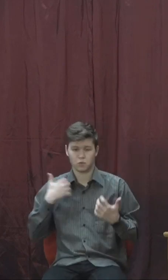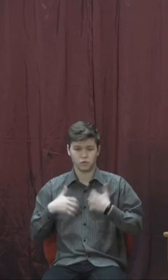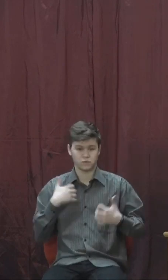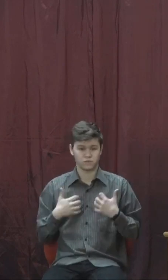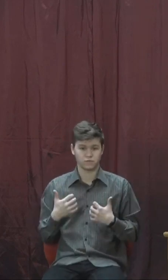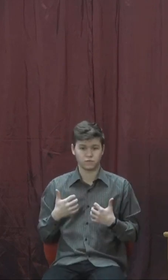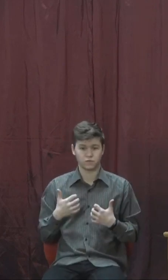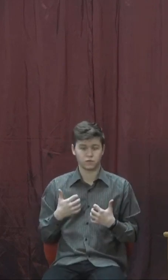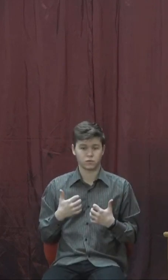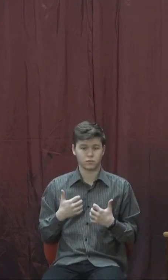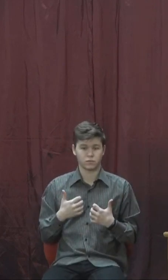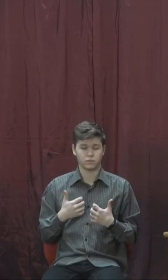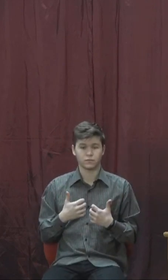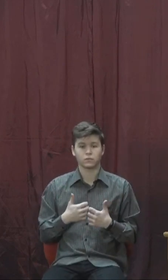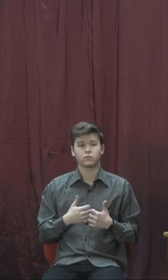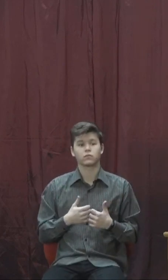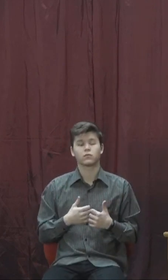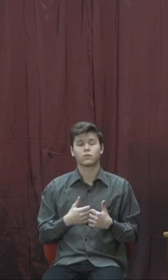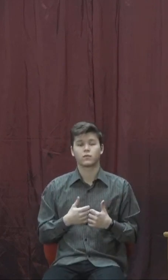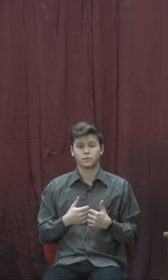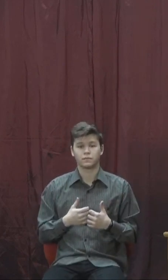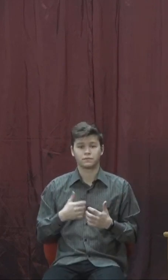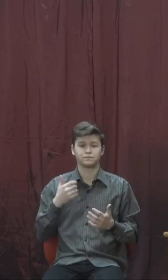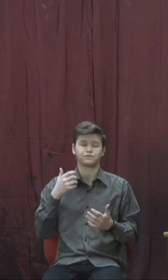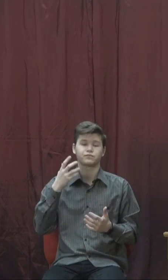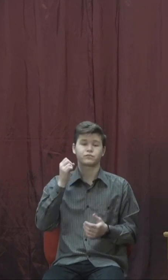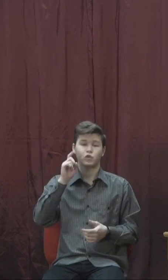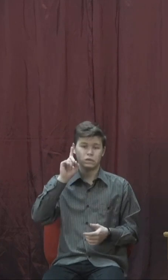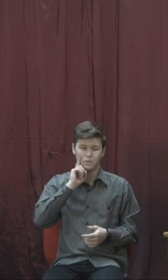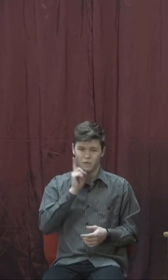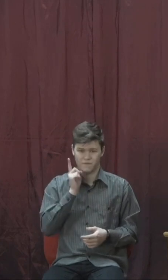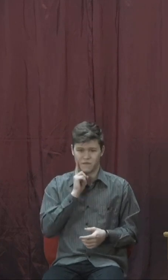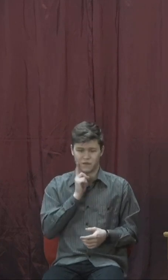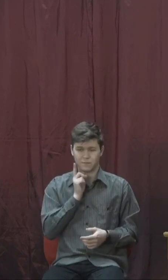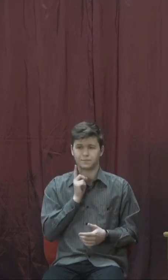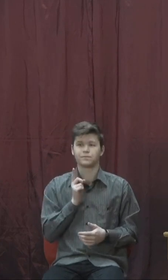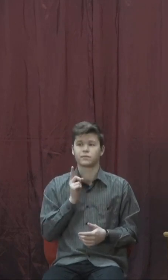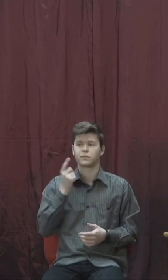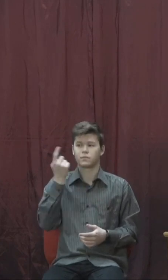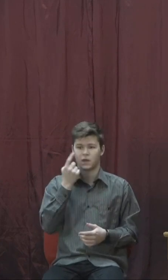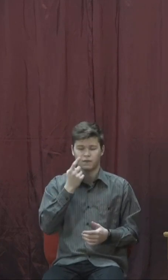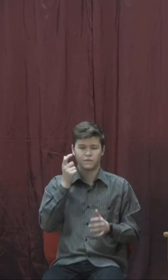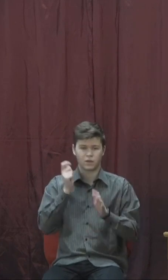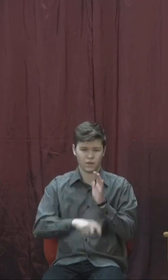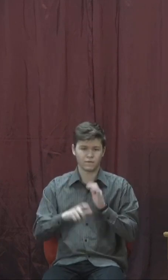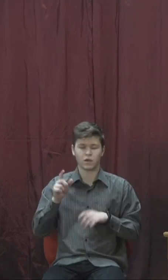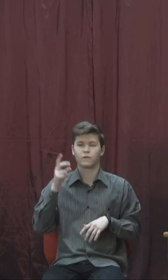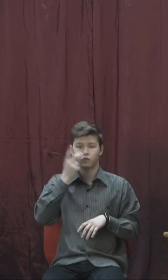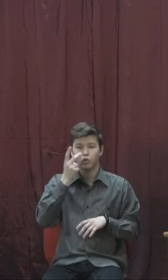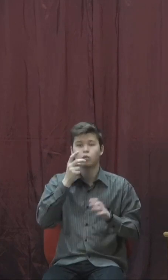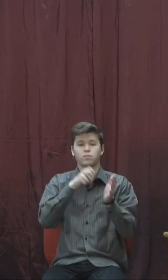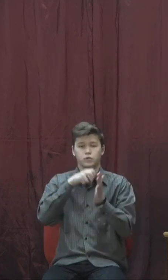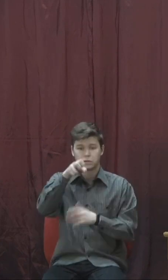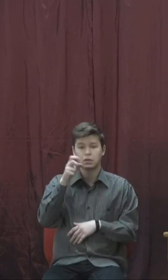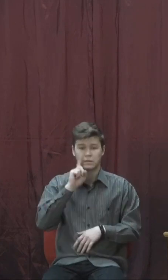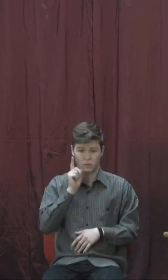добро. Давайте ще відкримо до Тимофія. Перший розділ. Друге послання